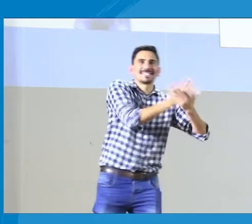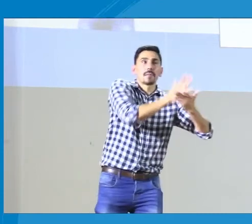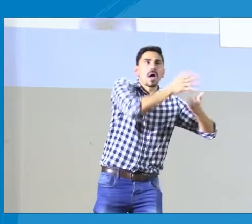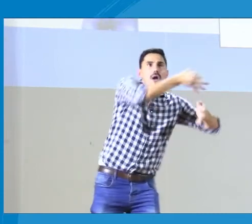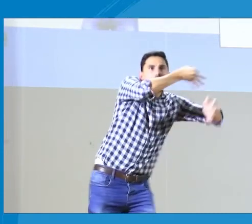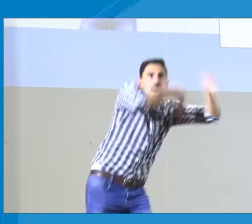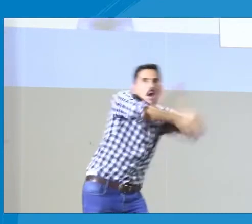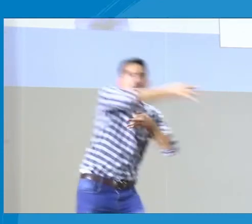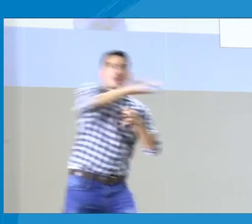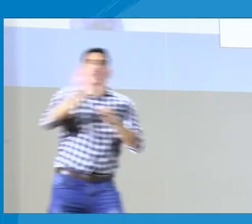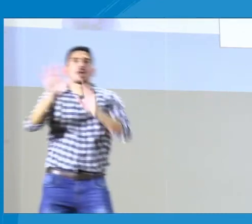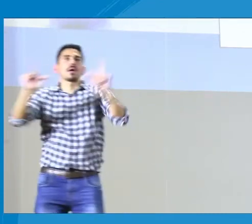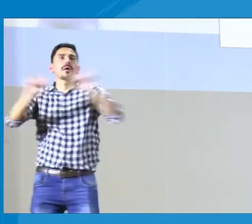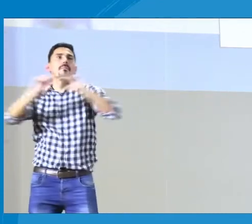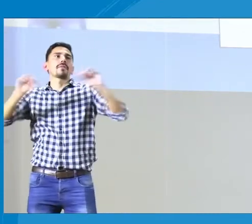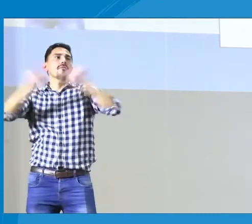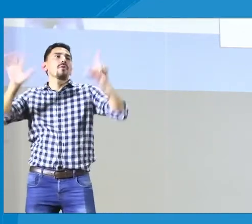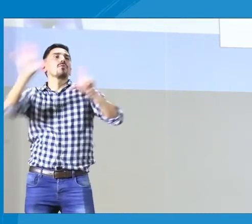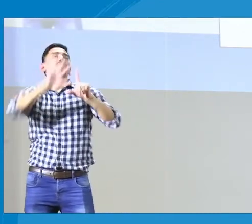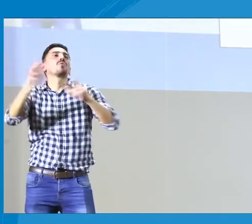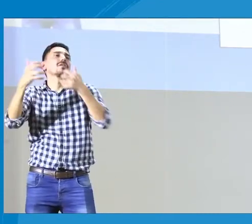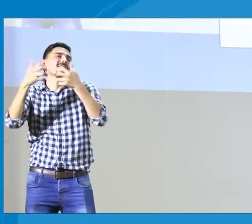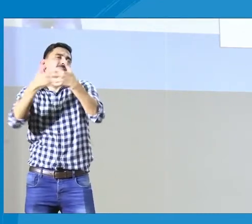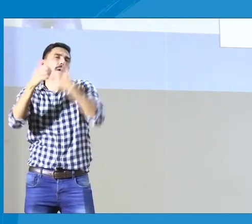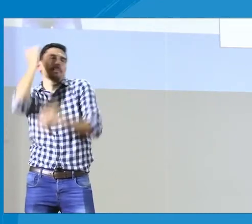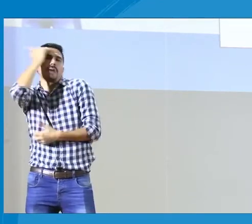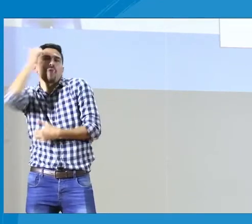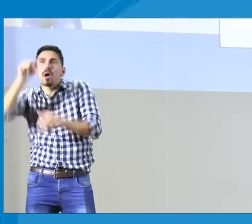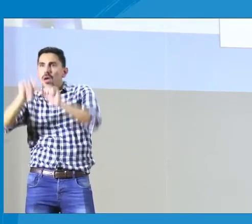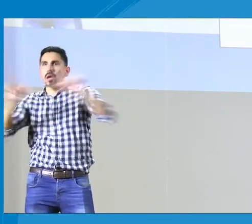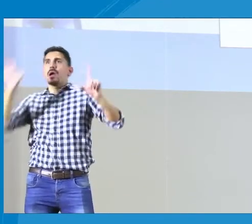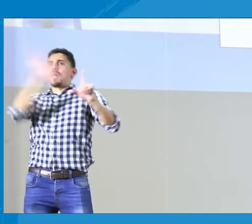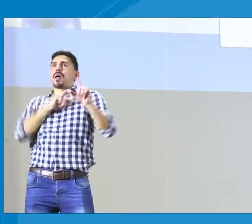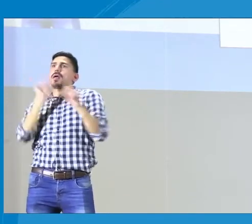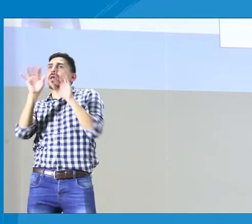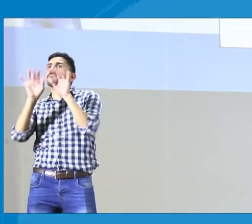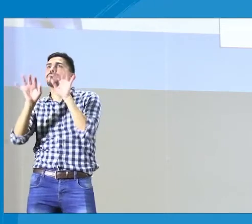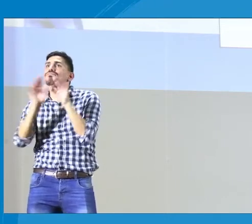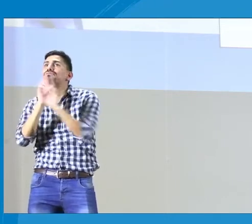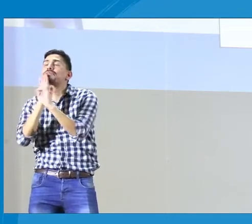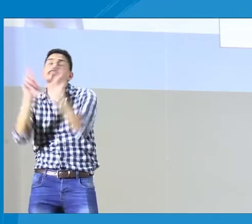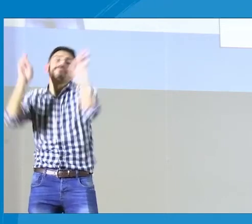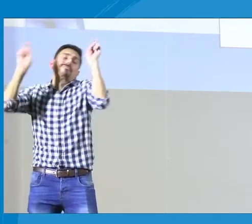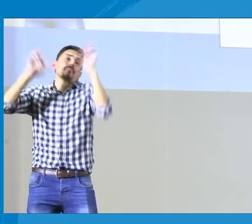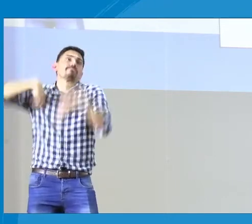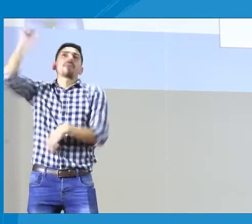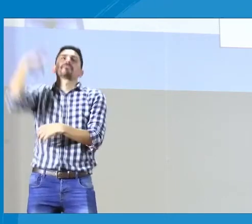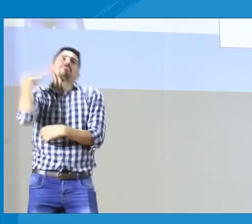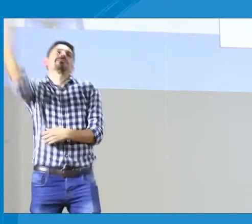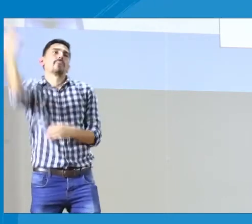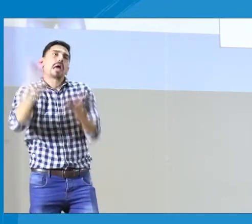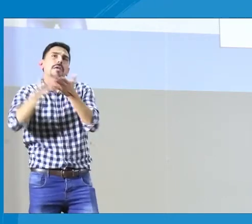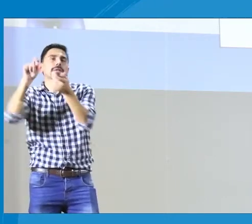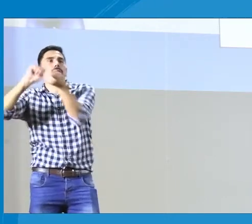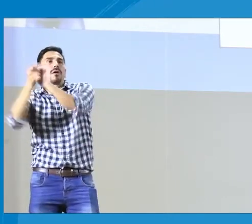se hizo el examen ICFES. Es un proceso que hay que hacer para que el sistema maestro nos permita